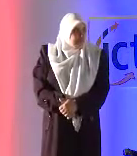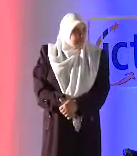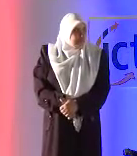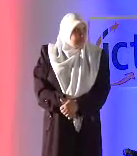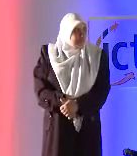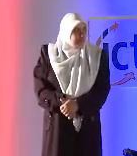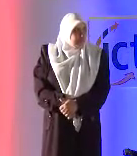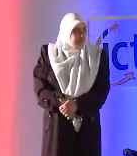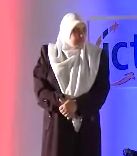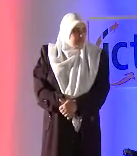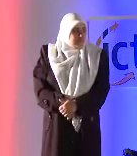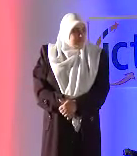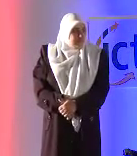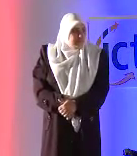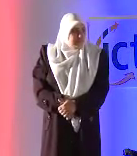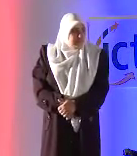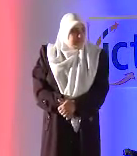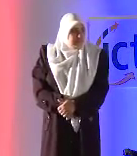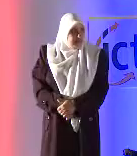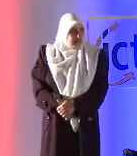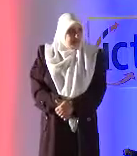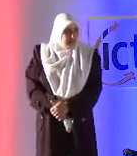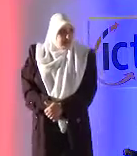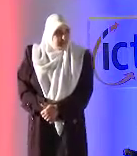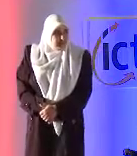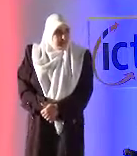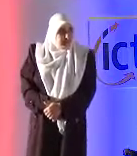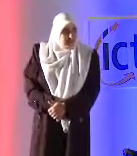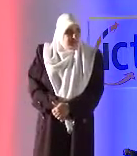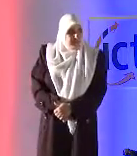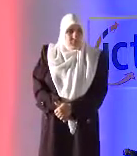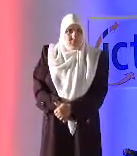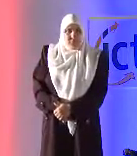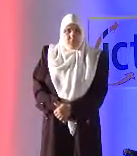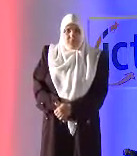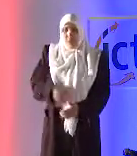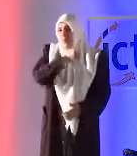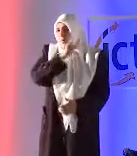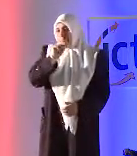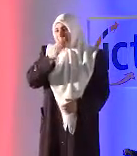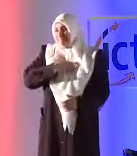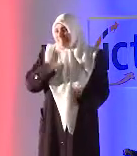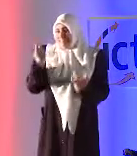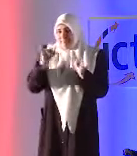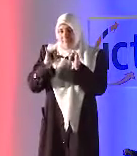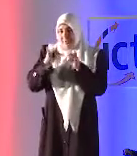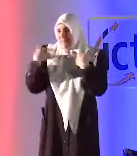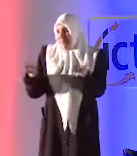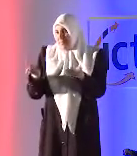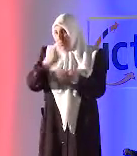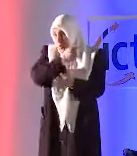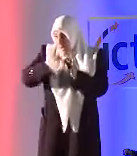Using scanning mode We have built in the e via cam which is an open source